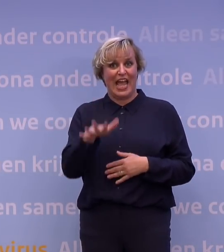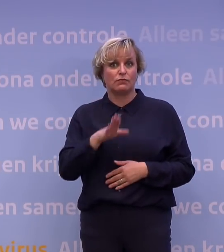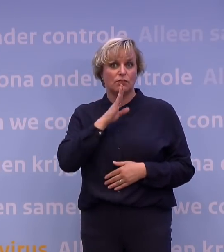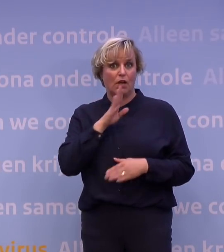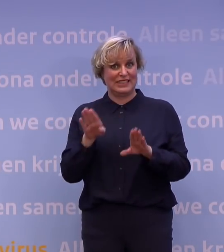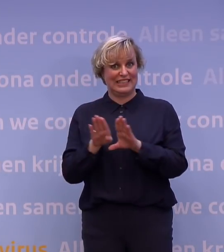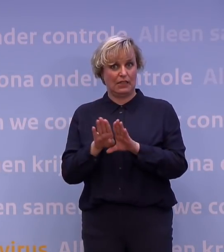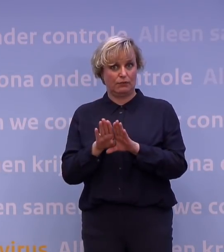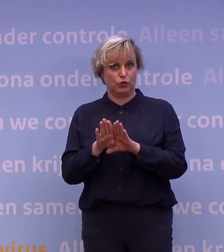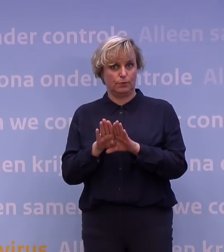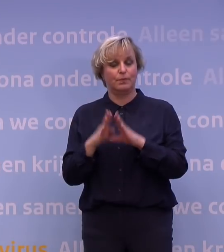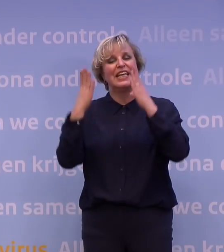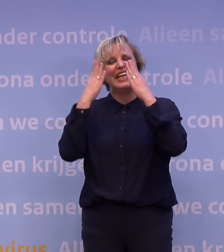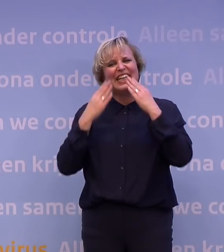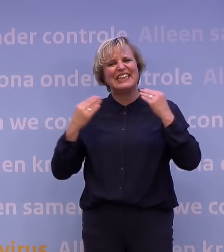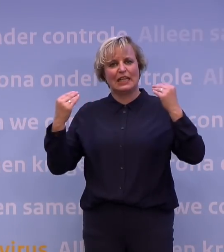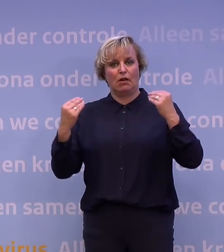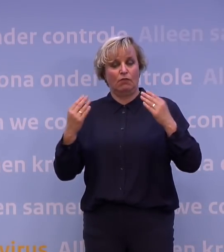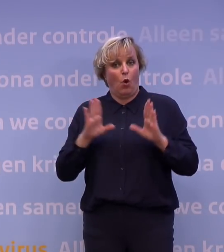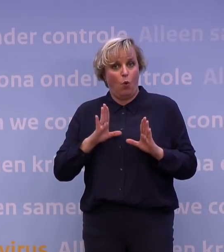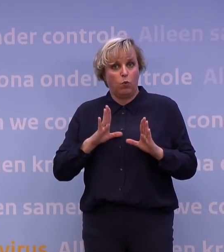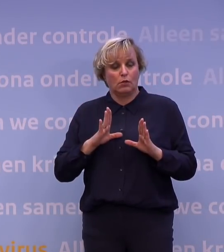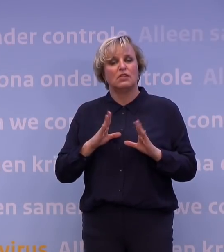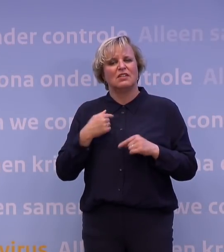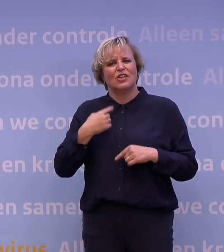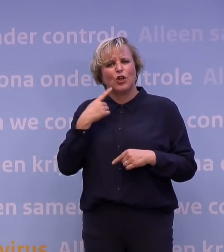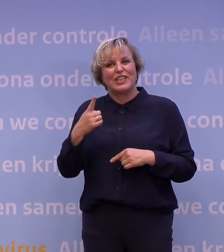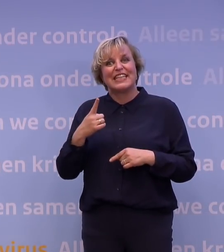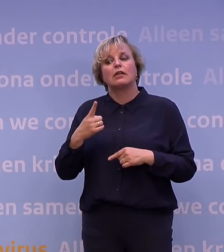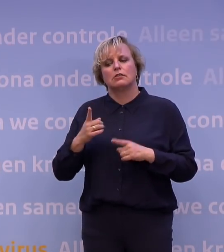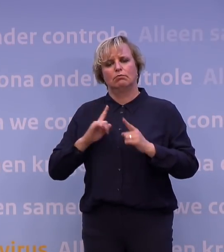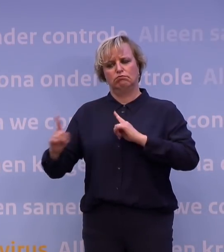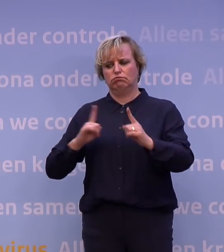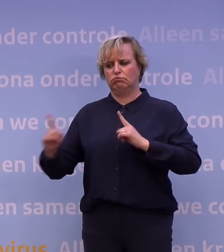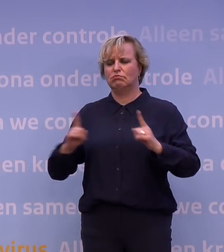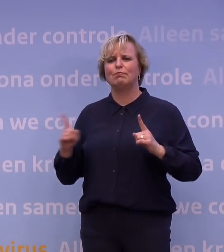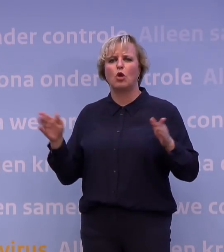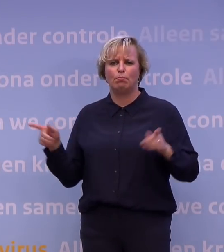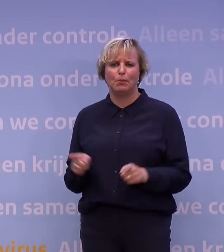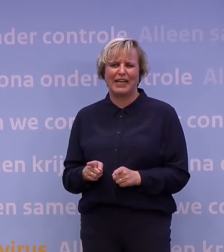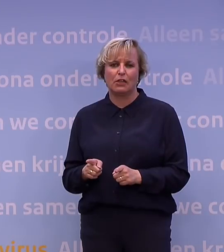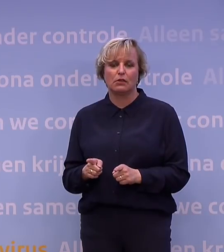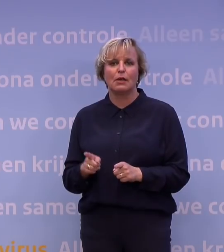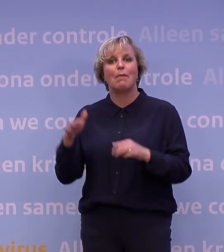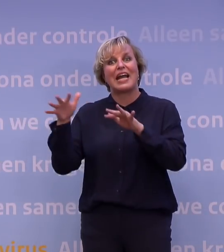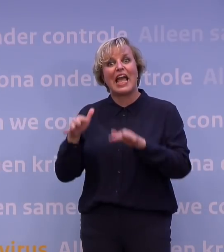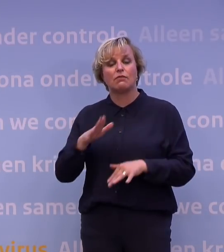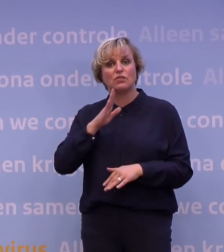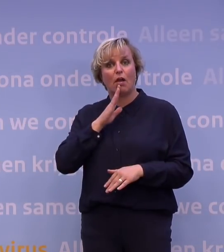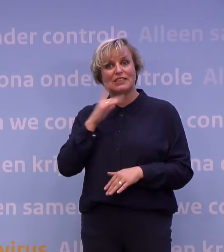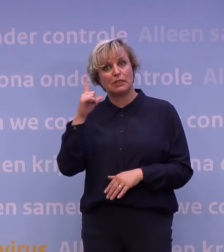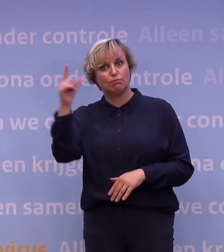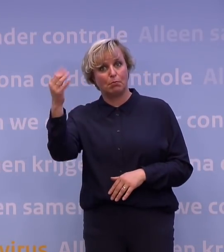in Nederland, omdat we zeggen beperk het aantal reisbewegingen geldt. Je kunt natuurlijk ook in de herfstvakantie, als je echt even een paar dagen eruit wilt, kun je dat doen,